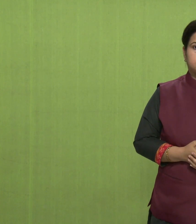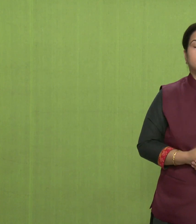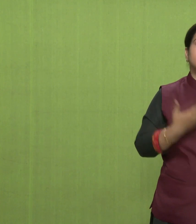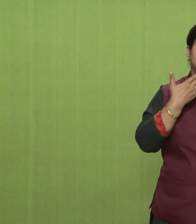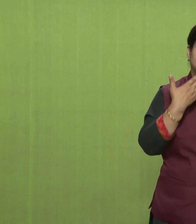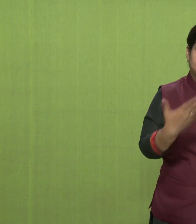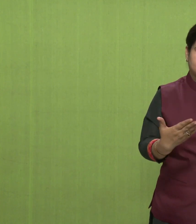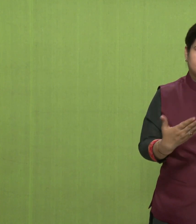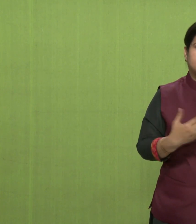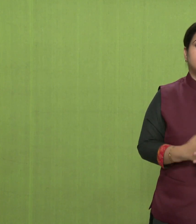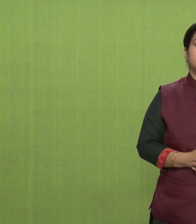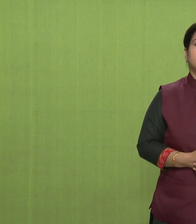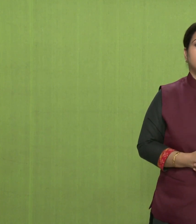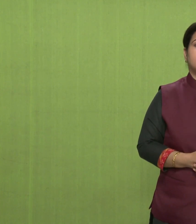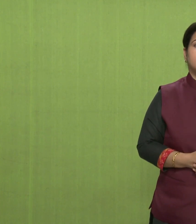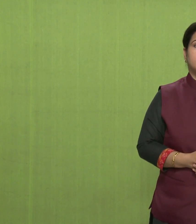धन्यवाद